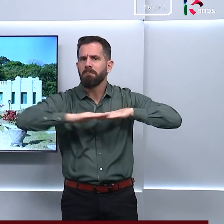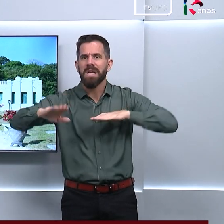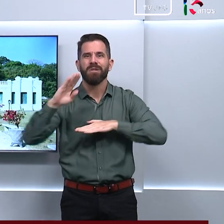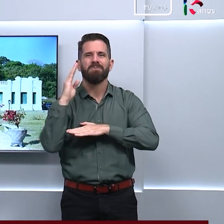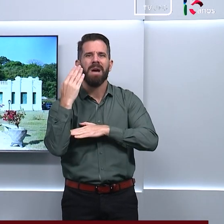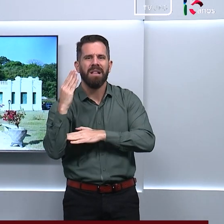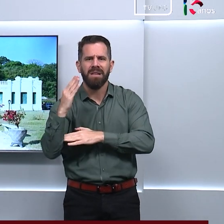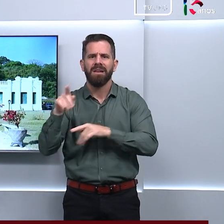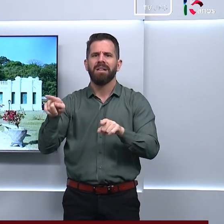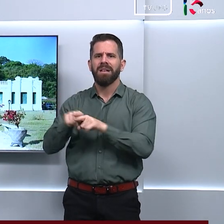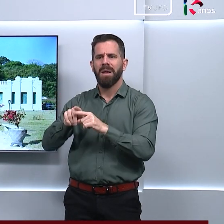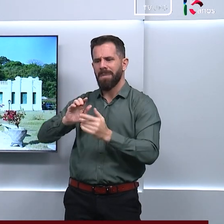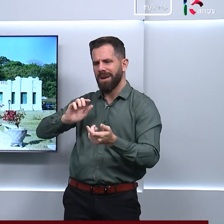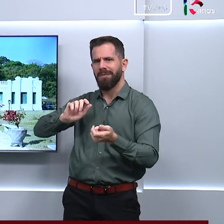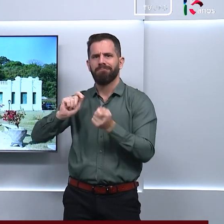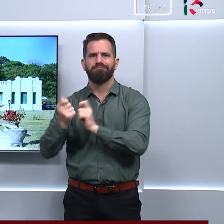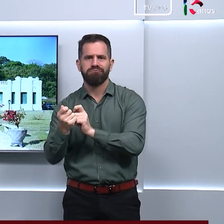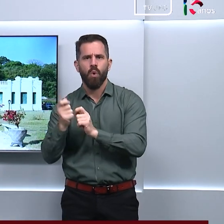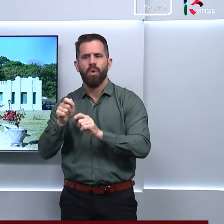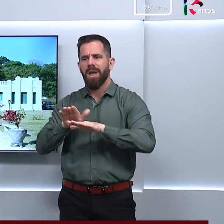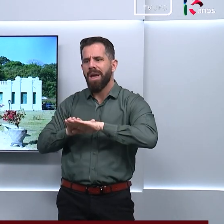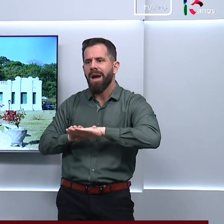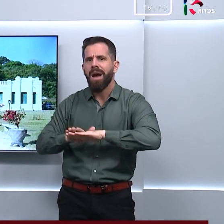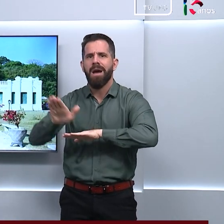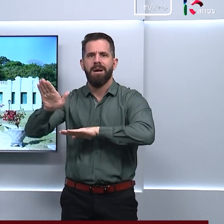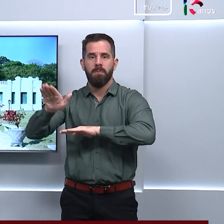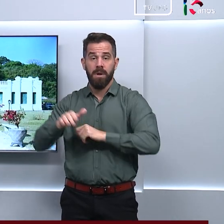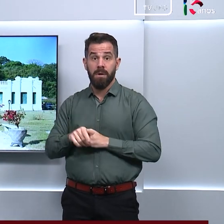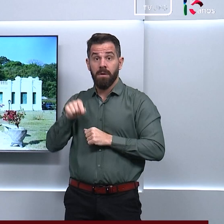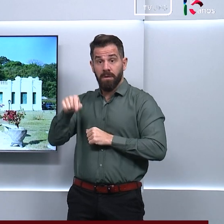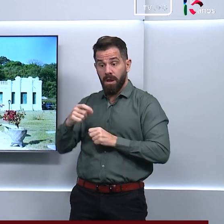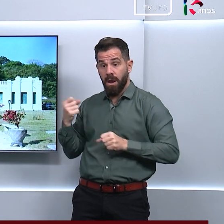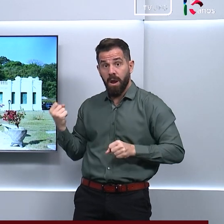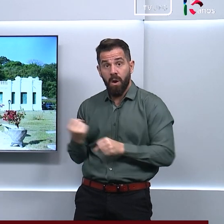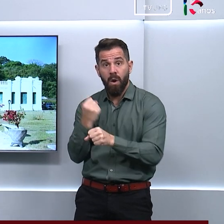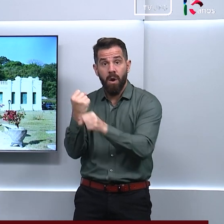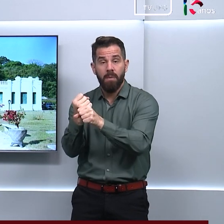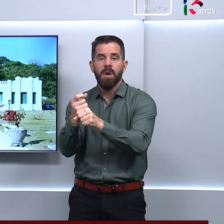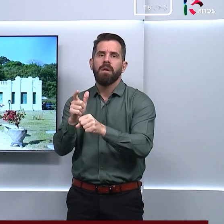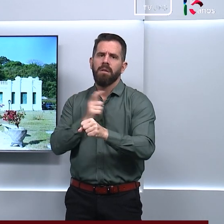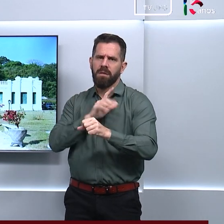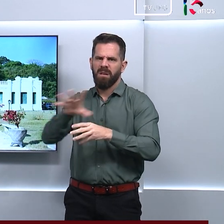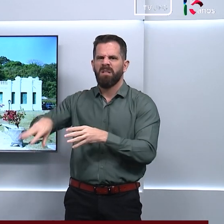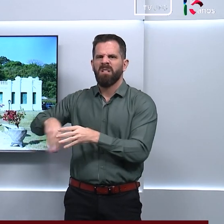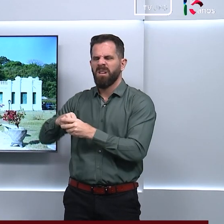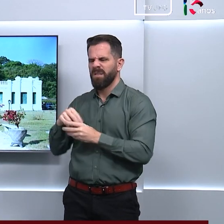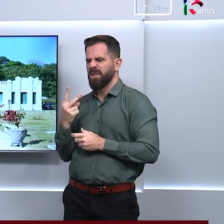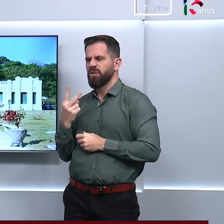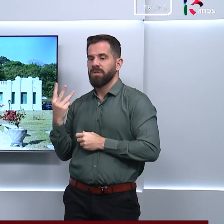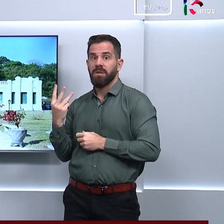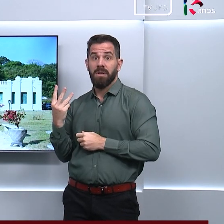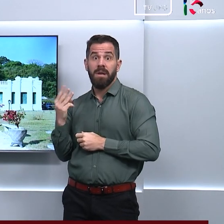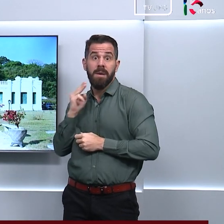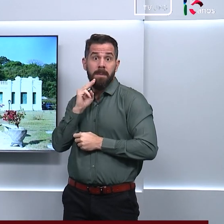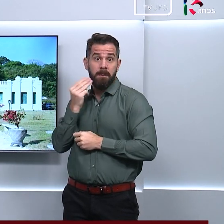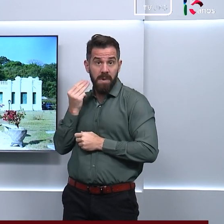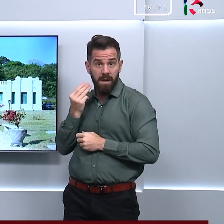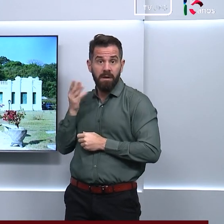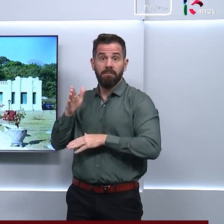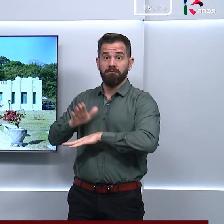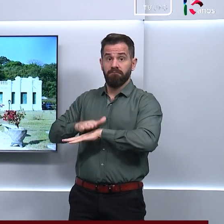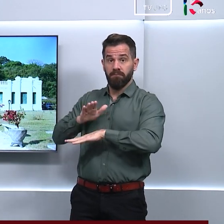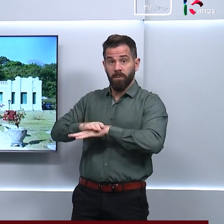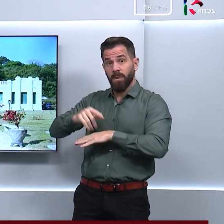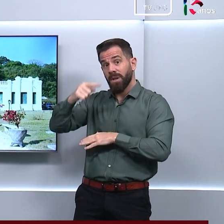rampas. A obra integra um pacote de 23 milhões de reais que foi anunciado